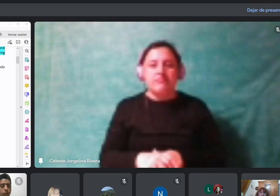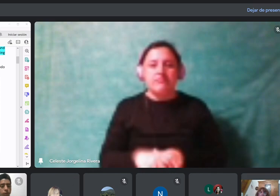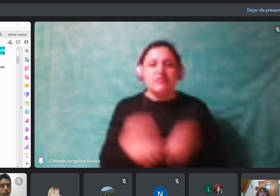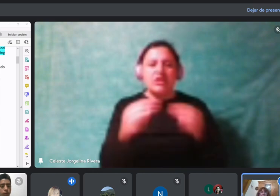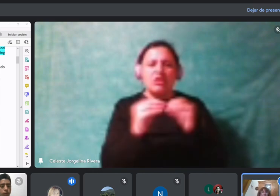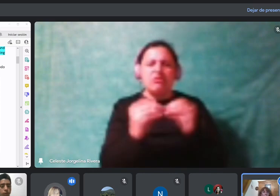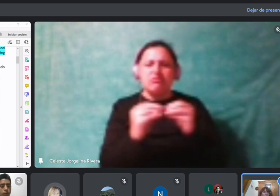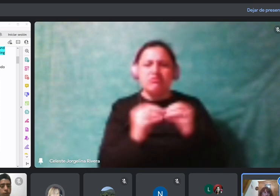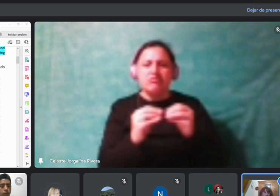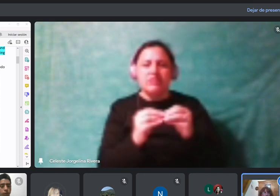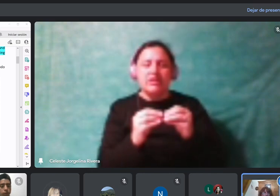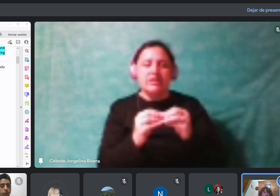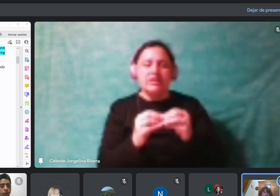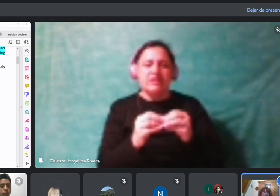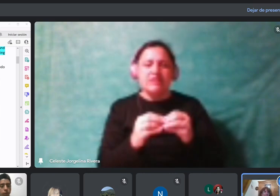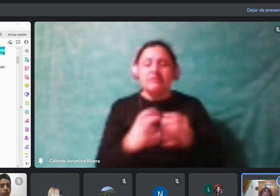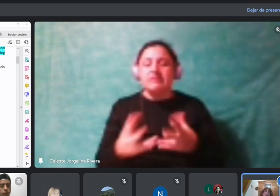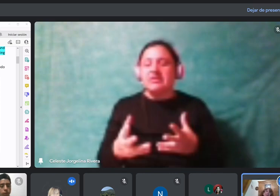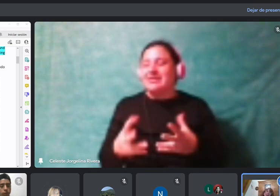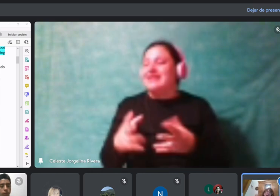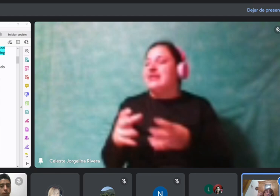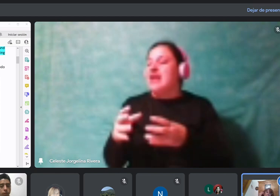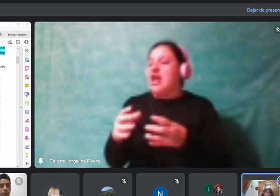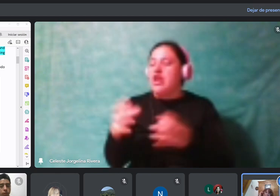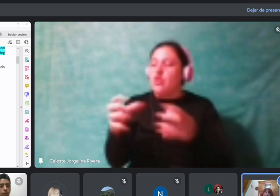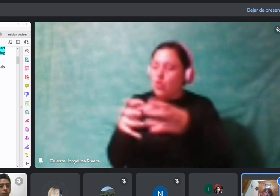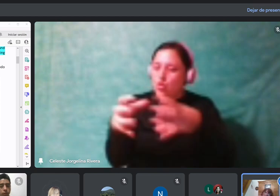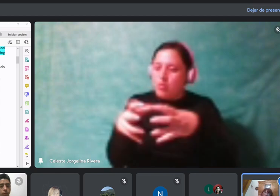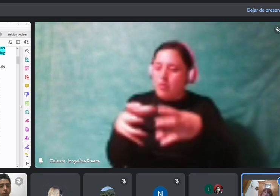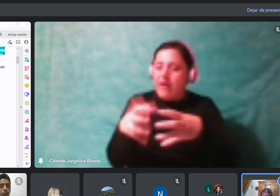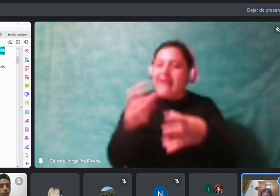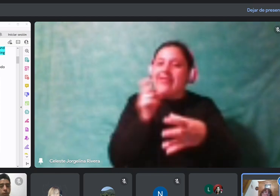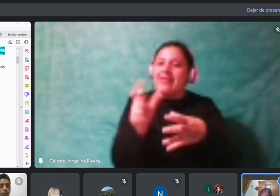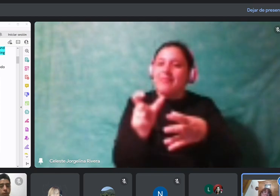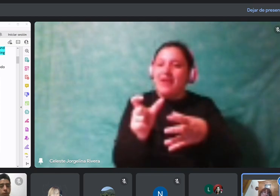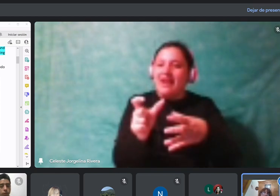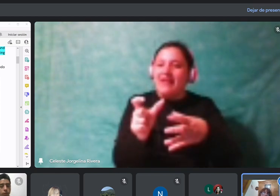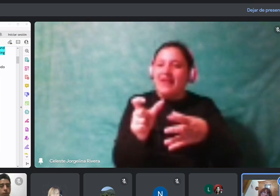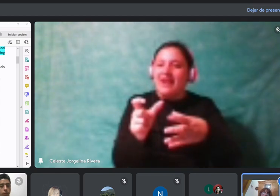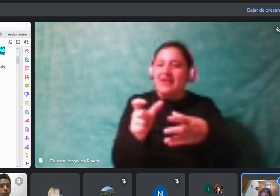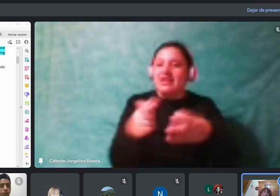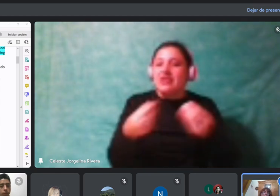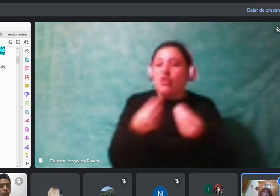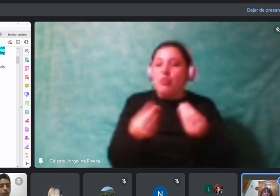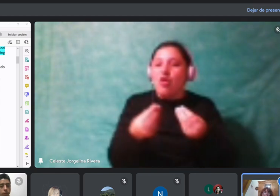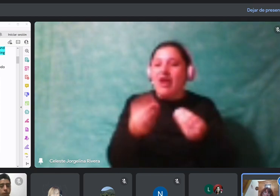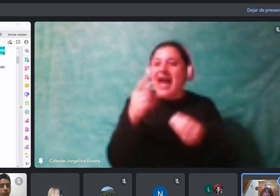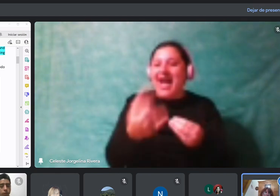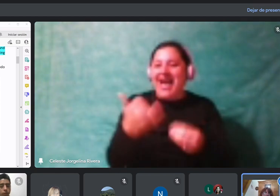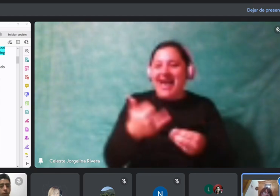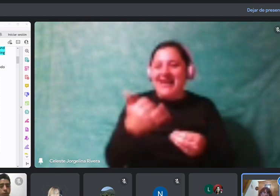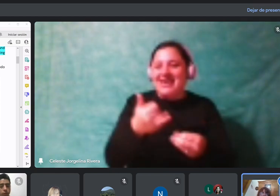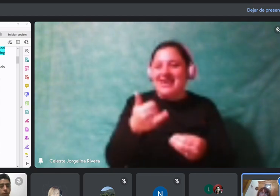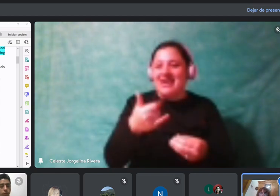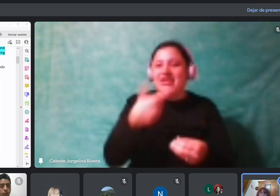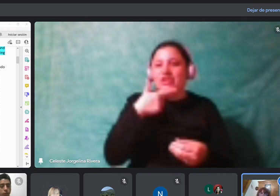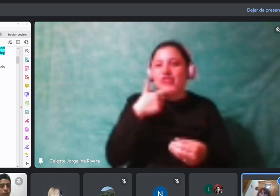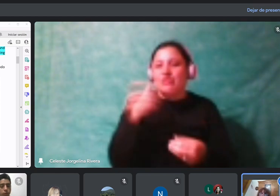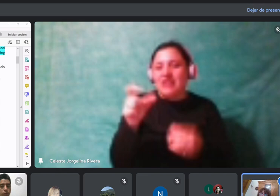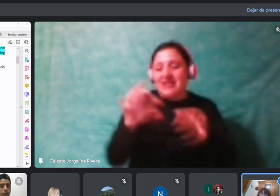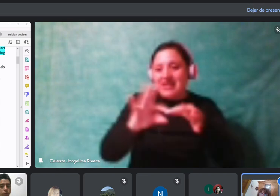Ese es el grupo de palabras que me indican que va a haber un sustantivo. Que están los artículos y algunos tipos de adjetivos.